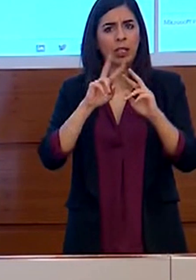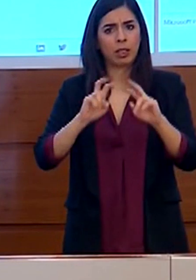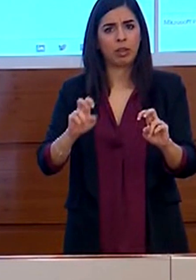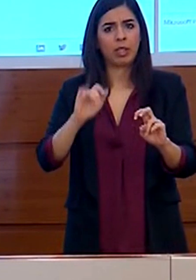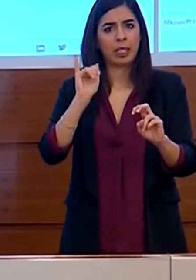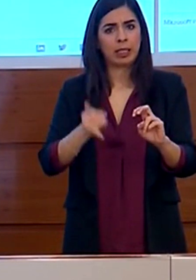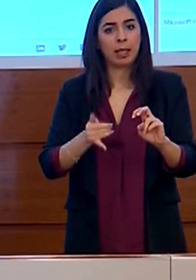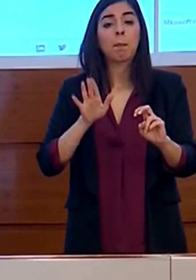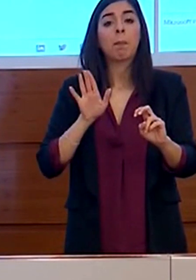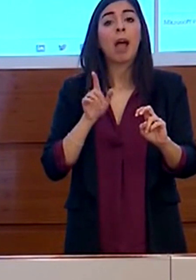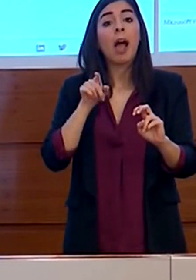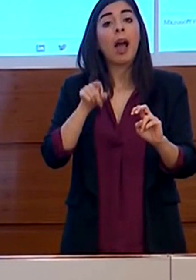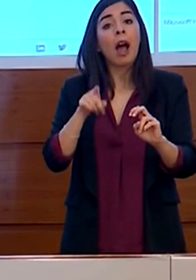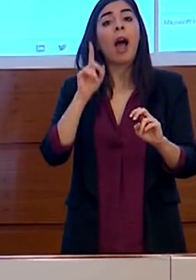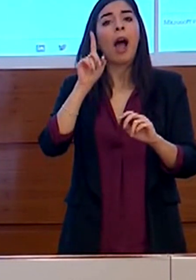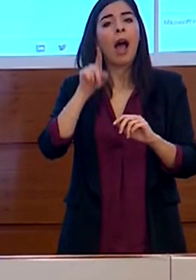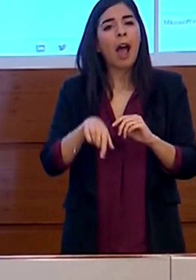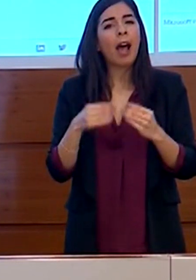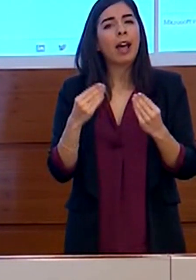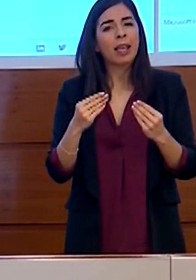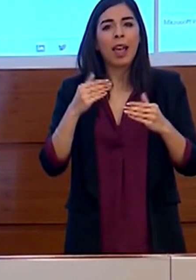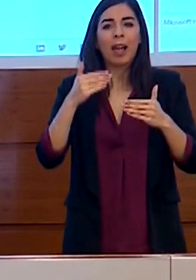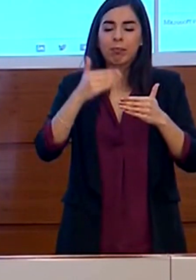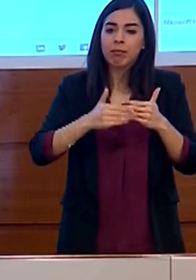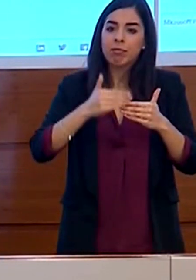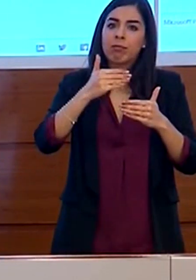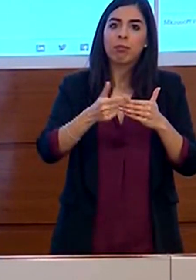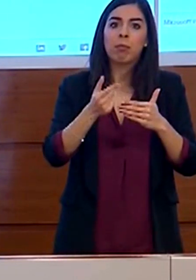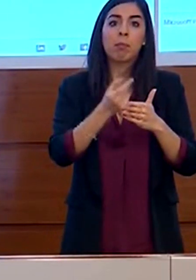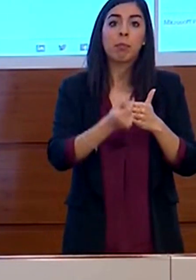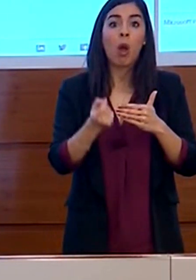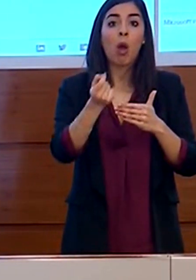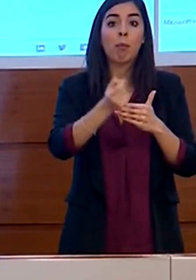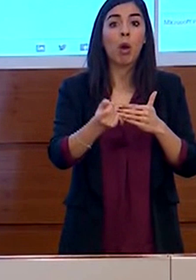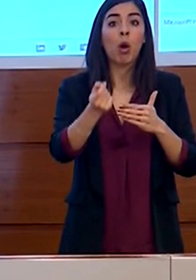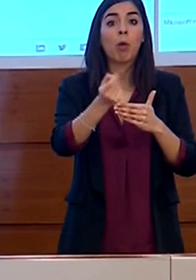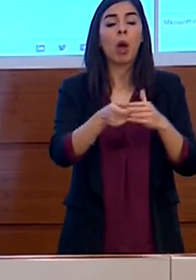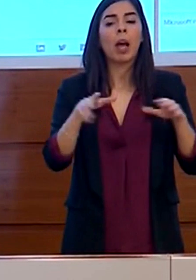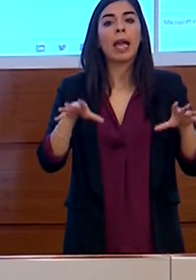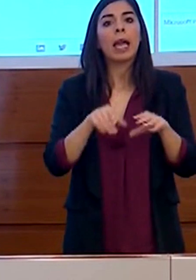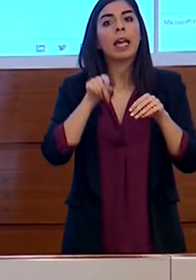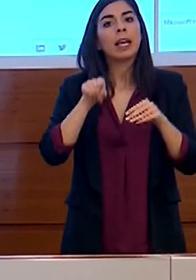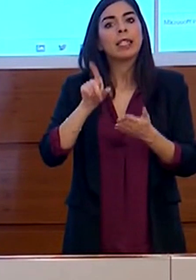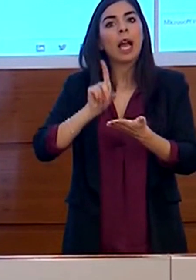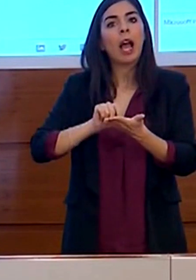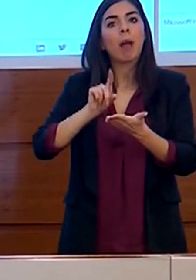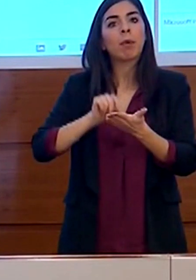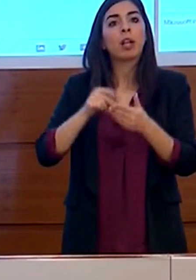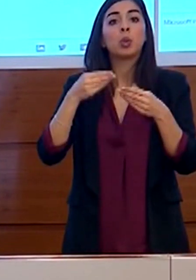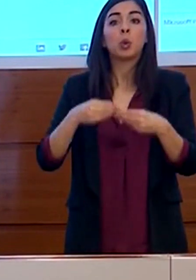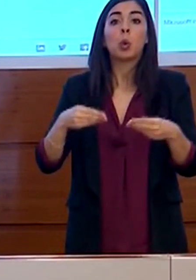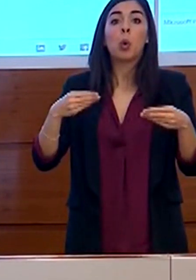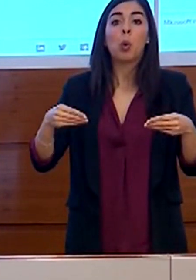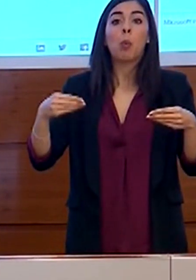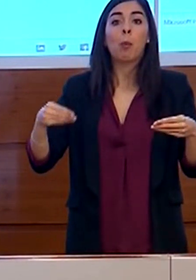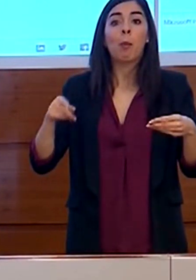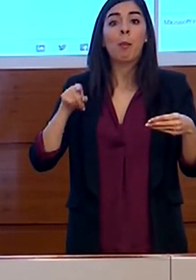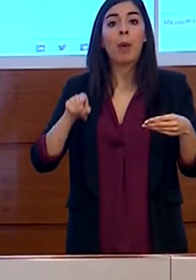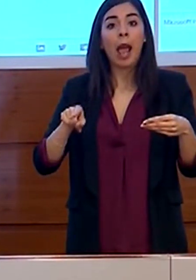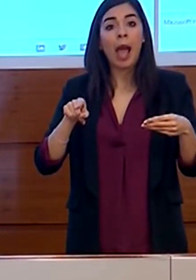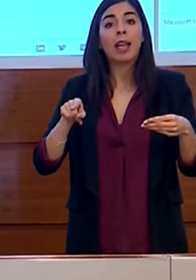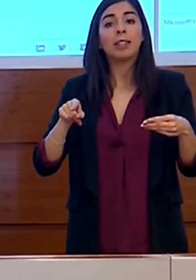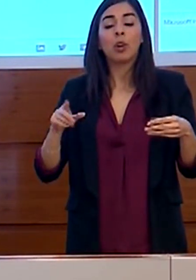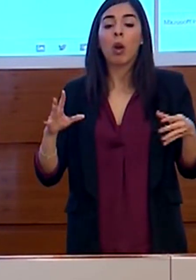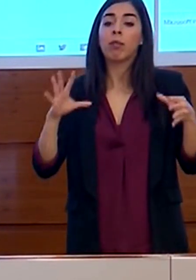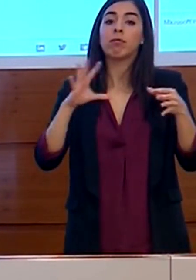ma progressivamente arriverà ad essere uno strumento costruito intorno al diario